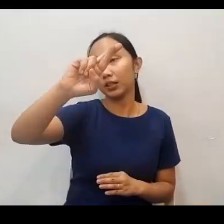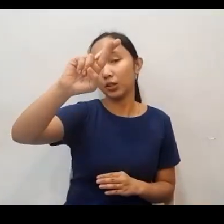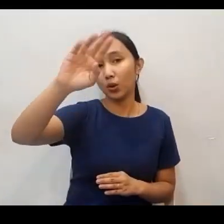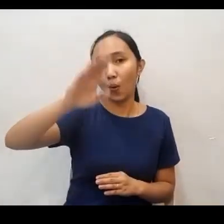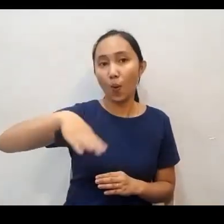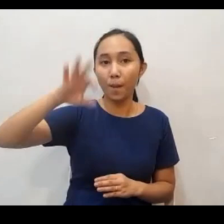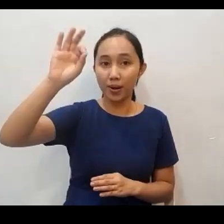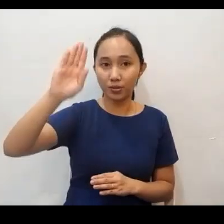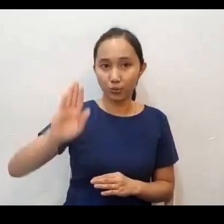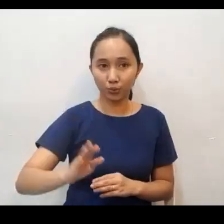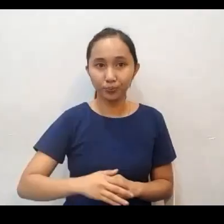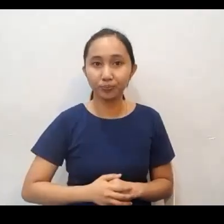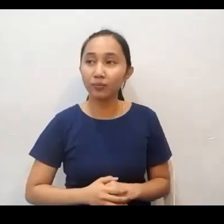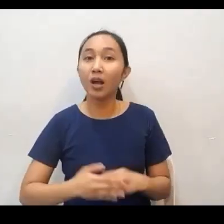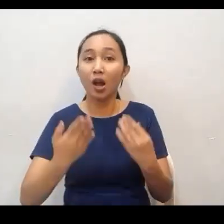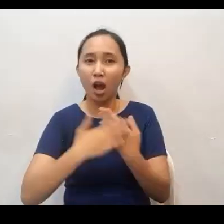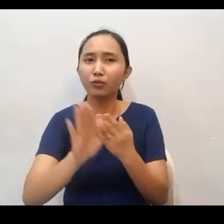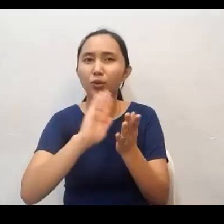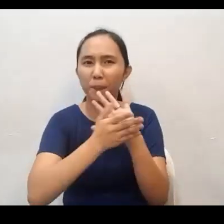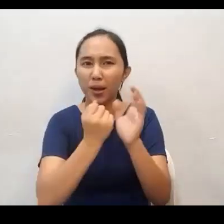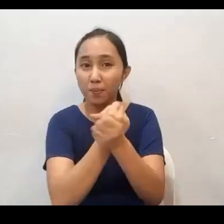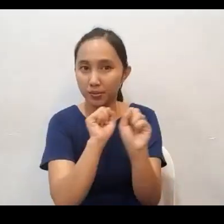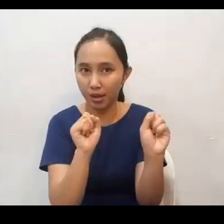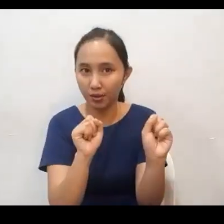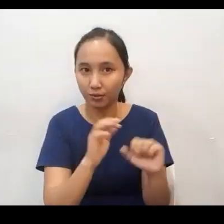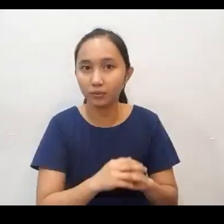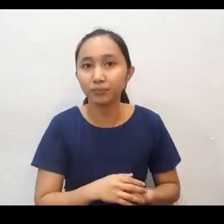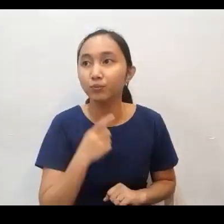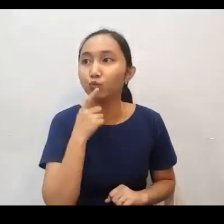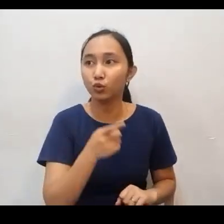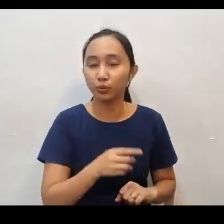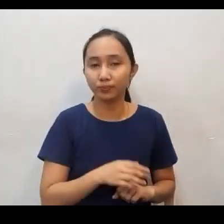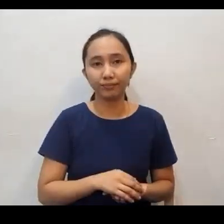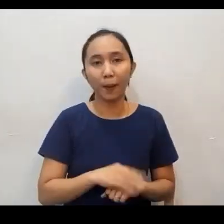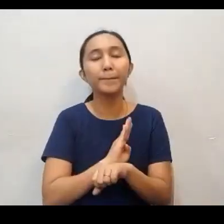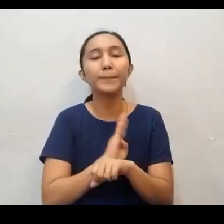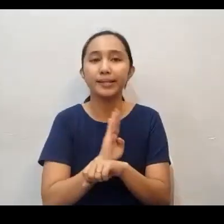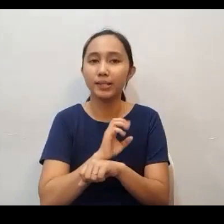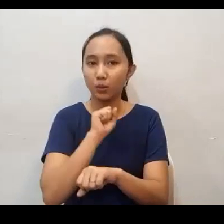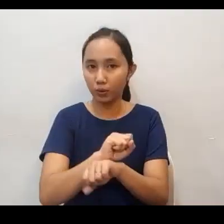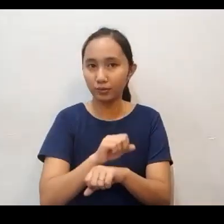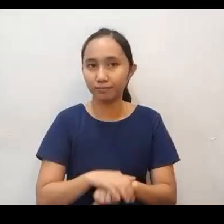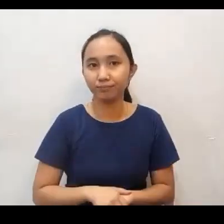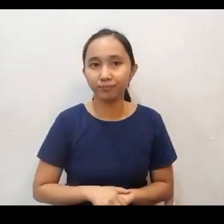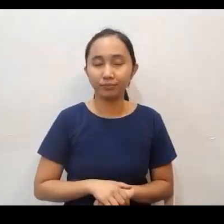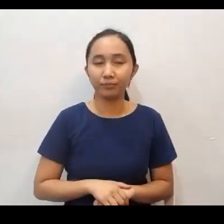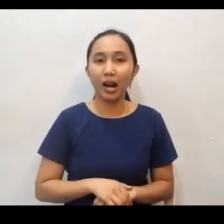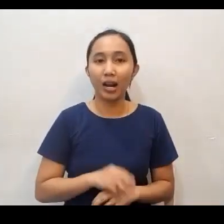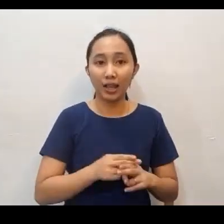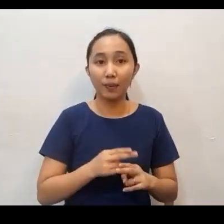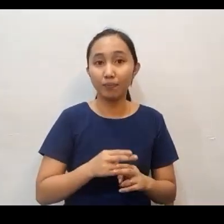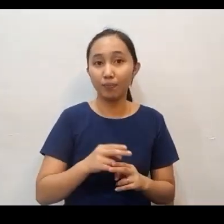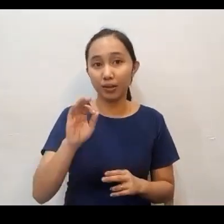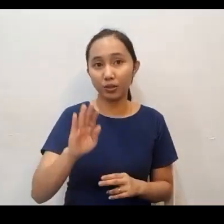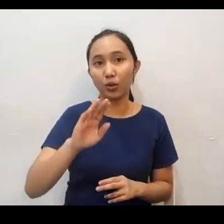he was really busy in the work. Kaya, mayroon po tayong isang senior pastor na si Pastor Soduso. Pagkatapos niya